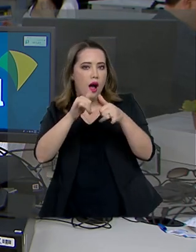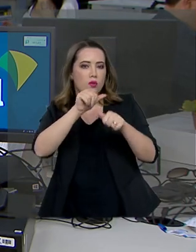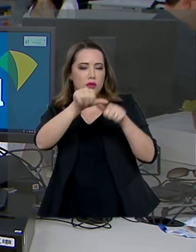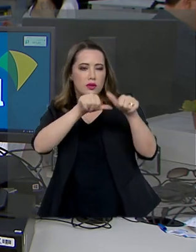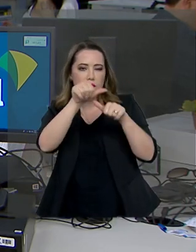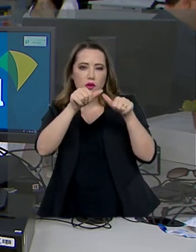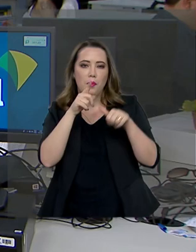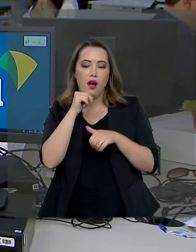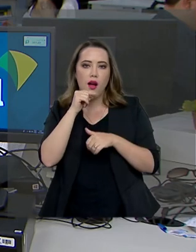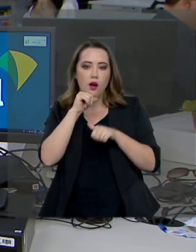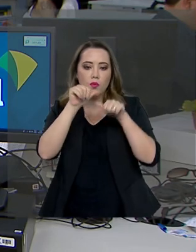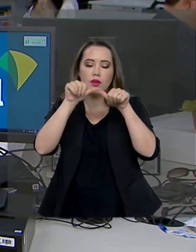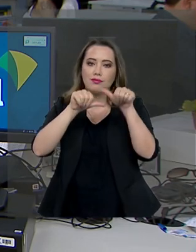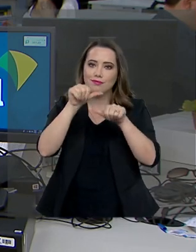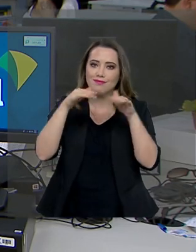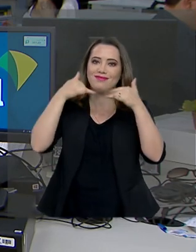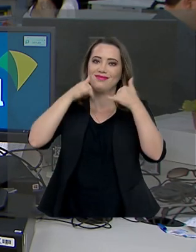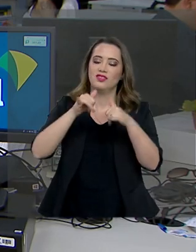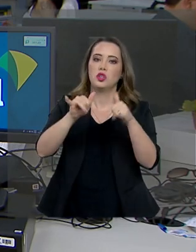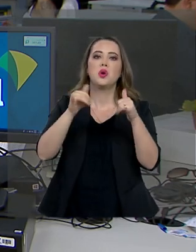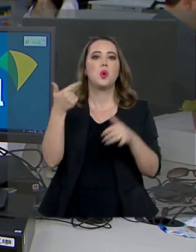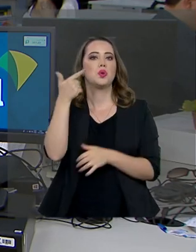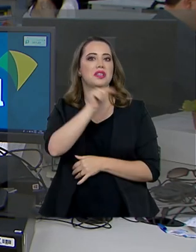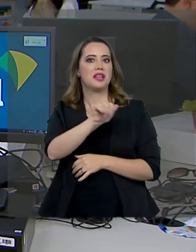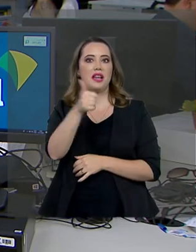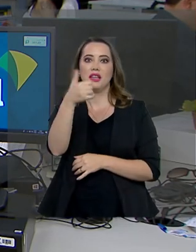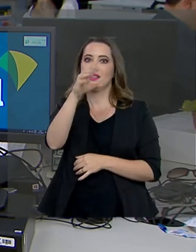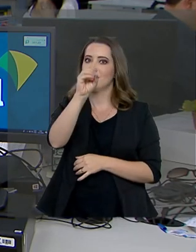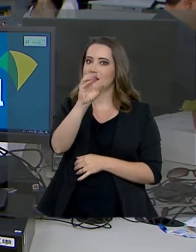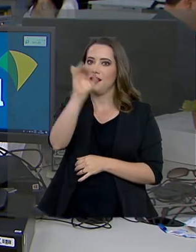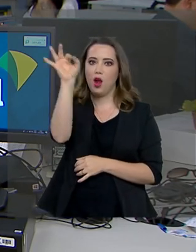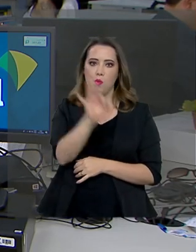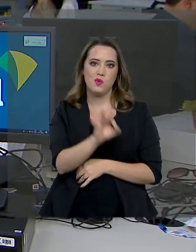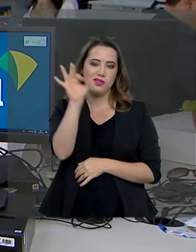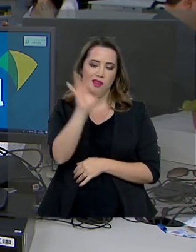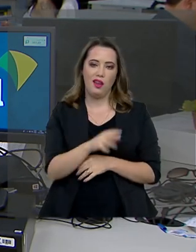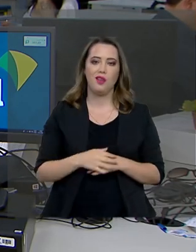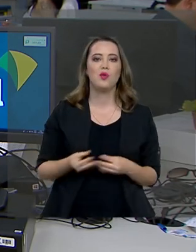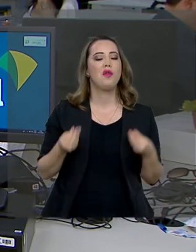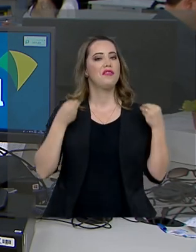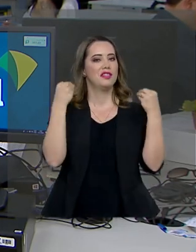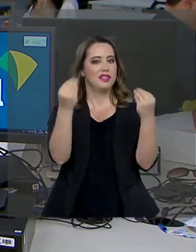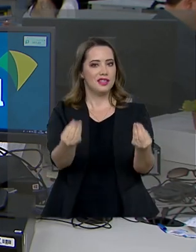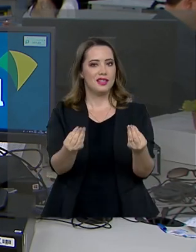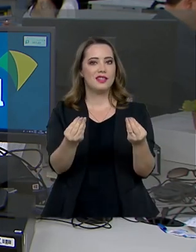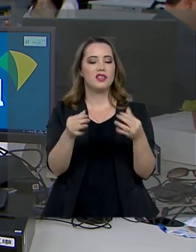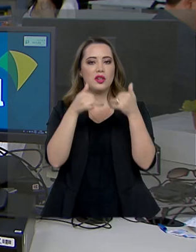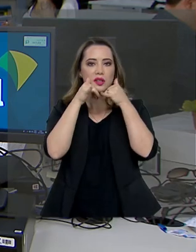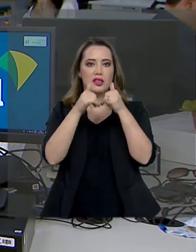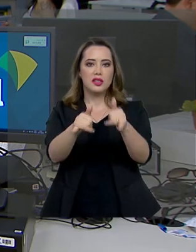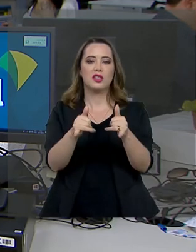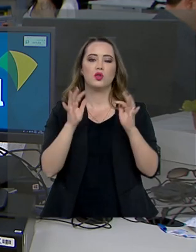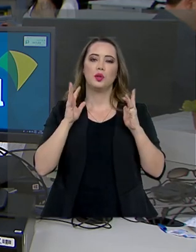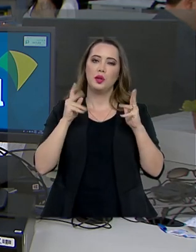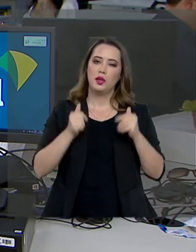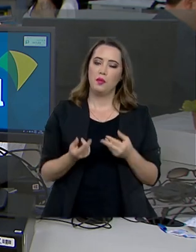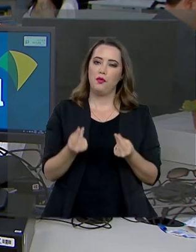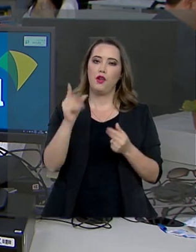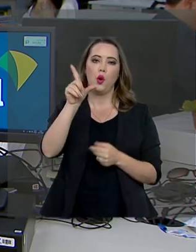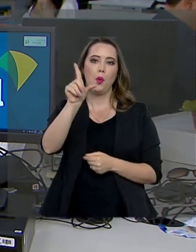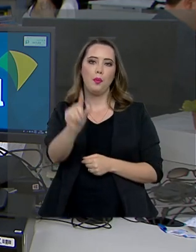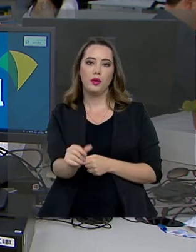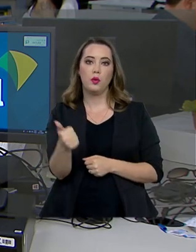brasileira atinge toda a capacidade de operação. A usina vai fornecer energia limpa, renovável e mais barata para